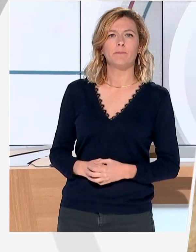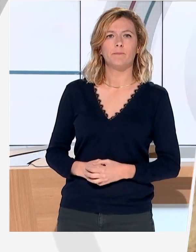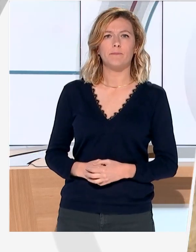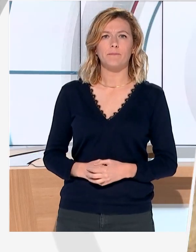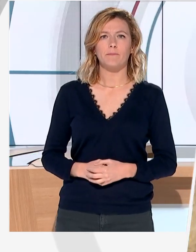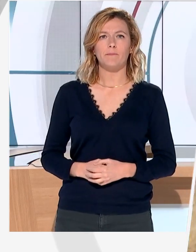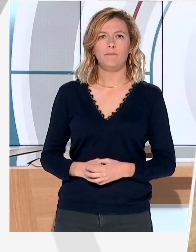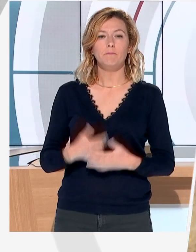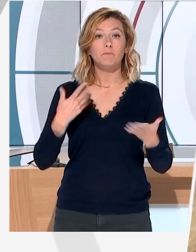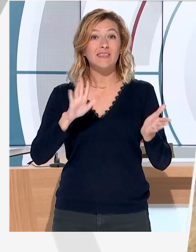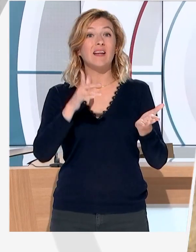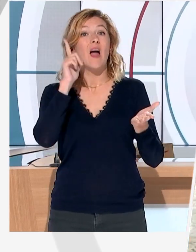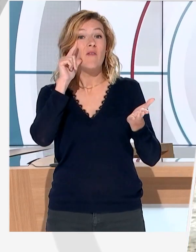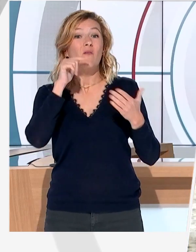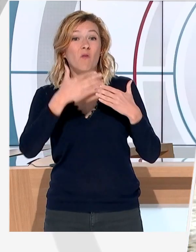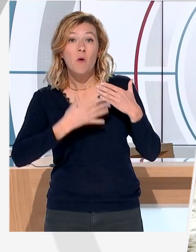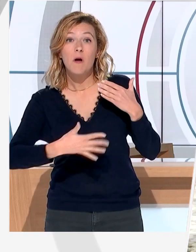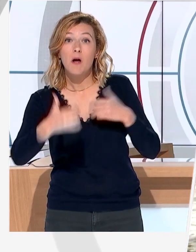qui risquent de ne plus être suffisants d'ici quelques années.